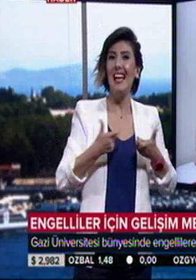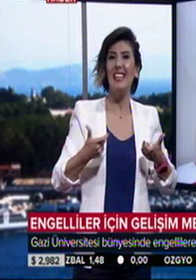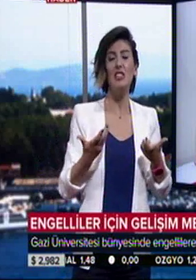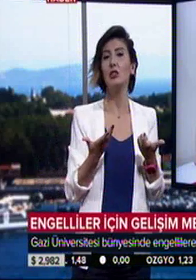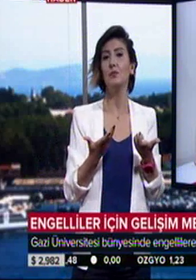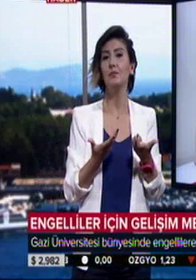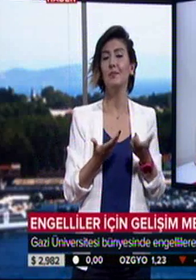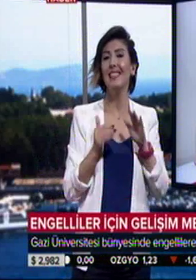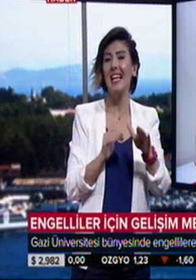yapılmasını sağlıyoruz.